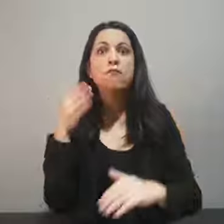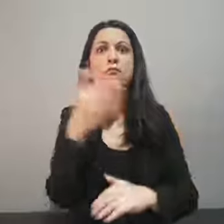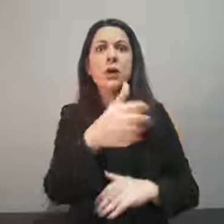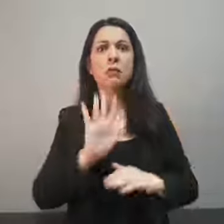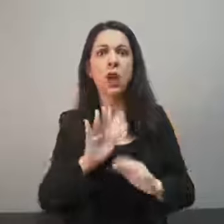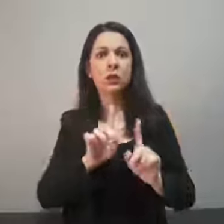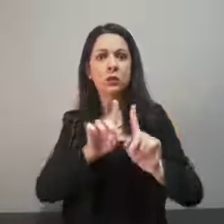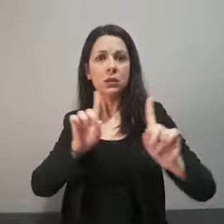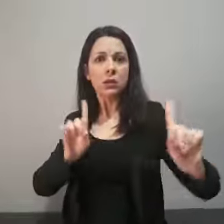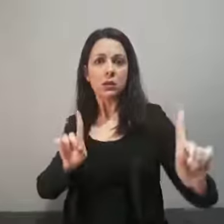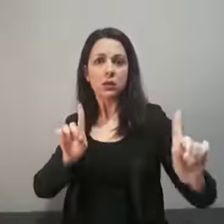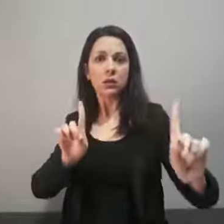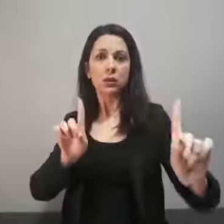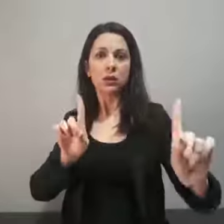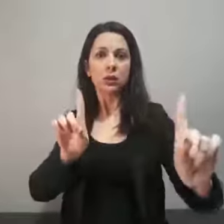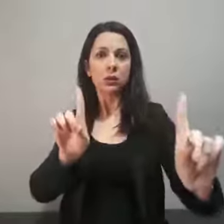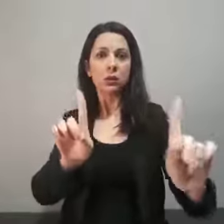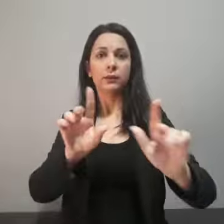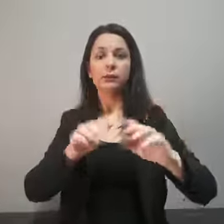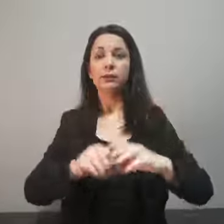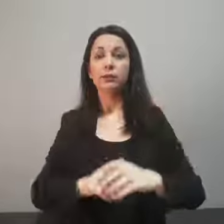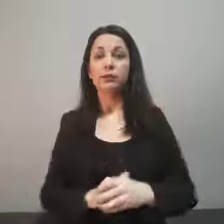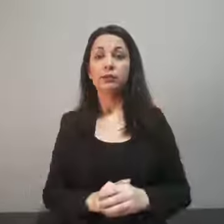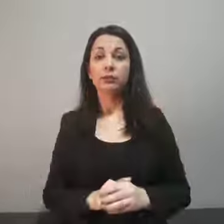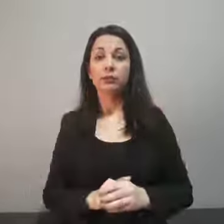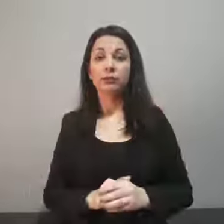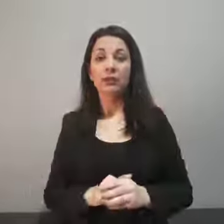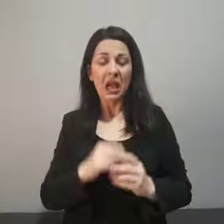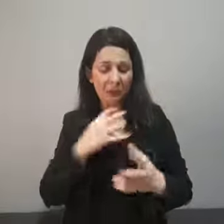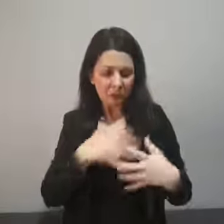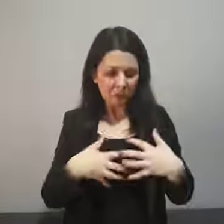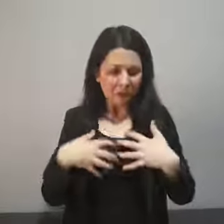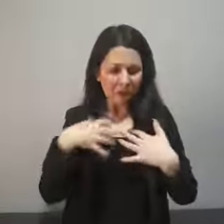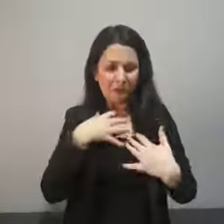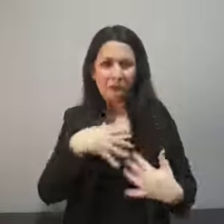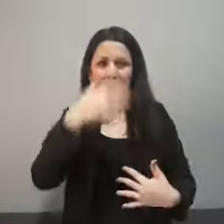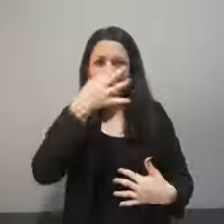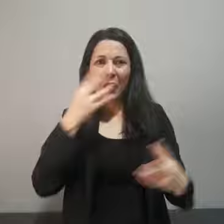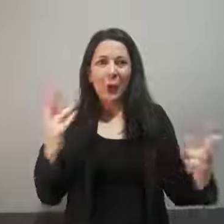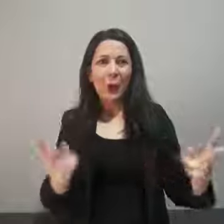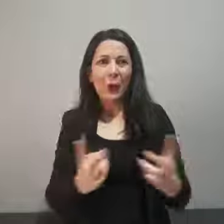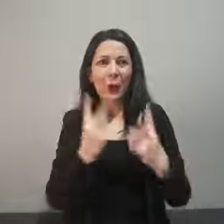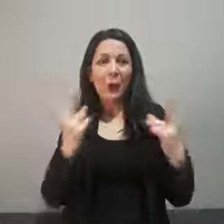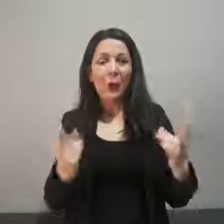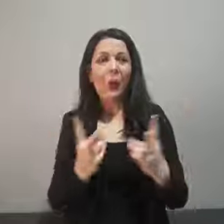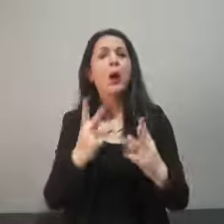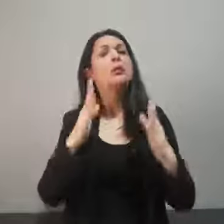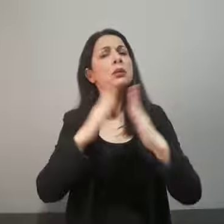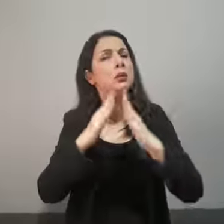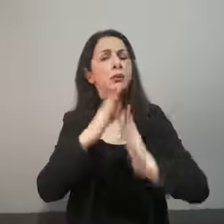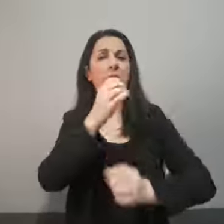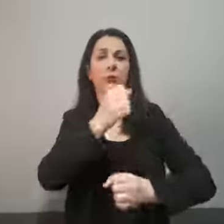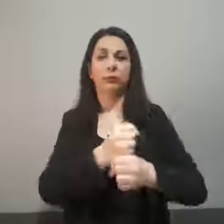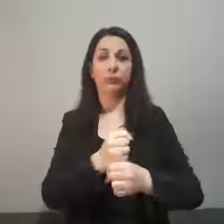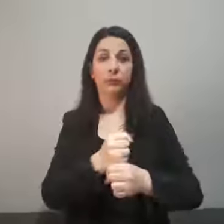Αν νιώσεις κάποια αδιαθεσία, μείνε σπίτι και επικοινώνησε με τον γιατρό σου σε περίπτωση που έχεις πυρετό,